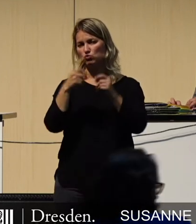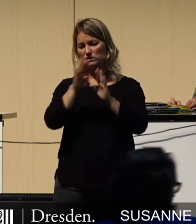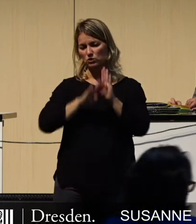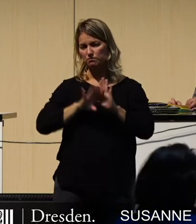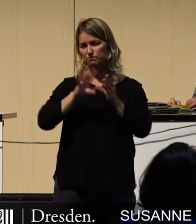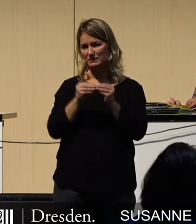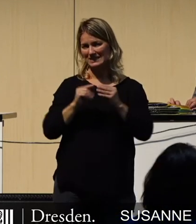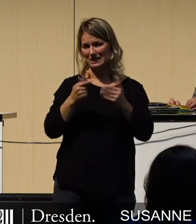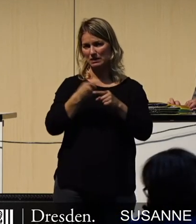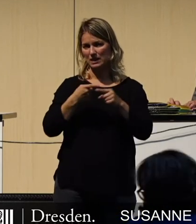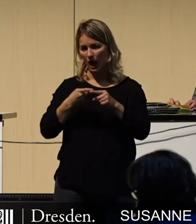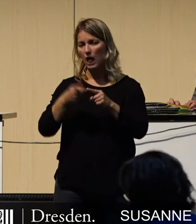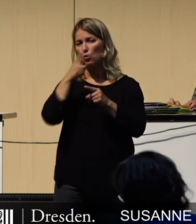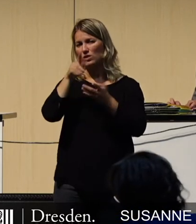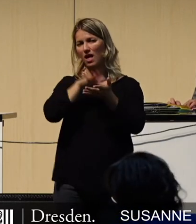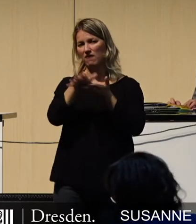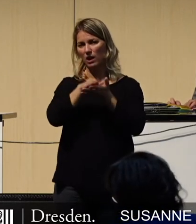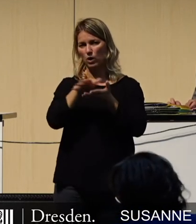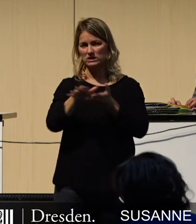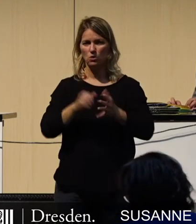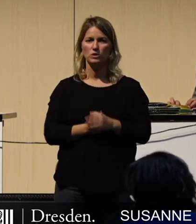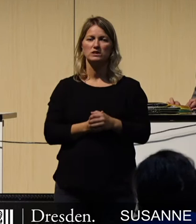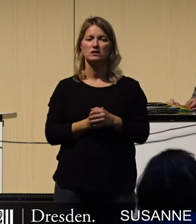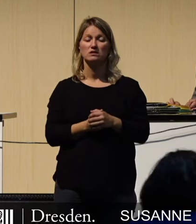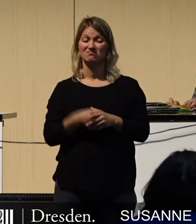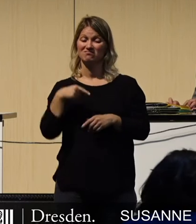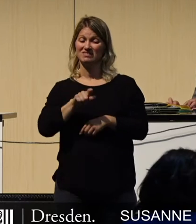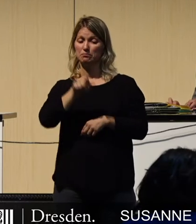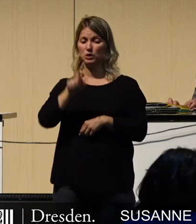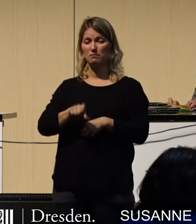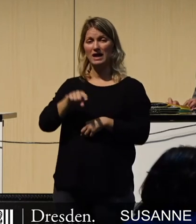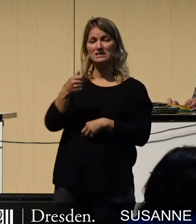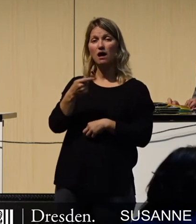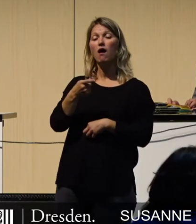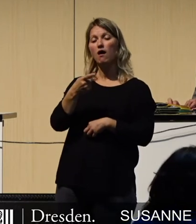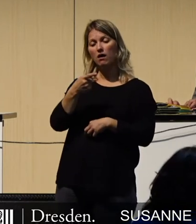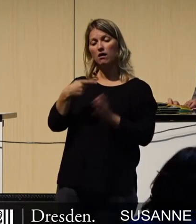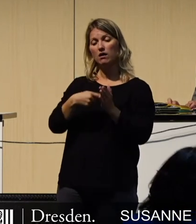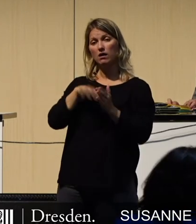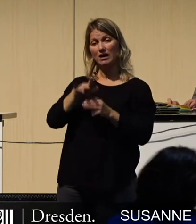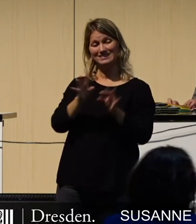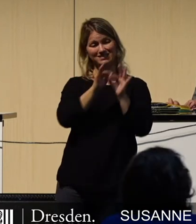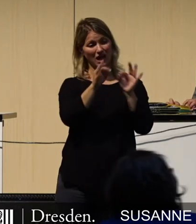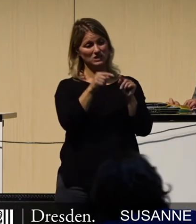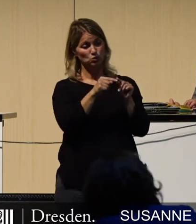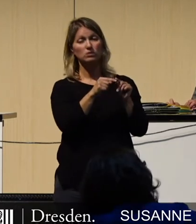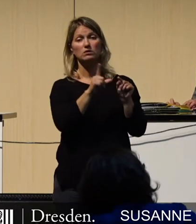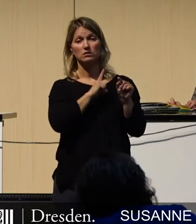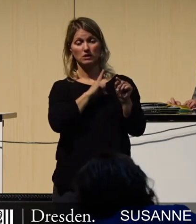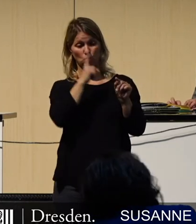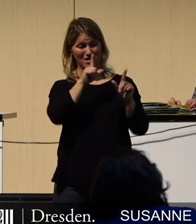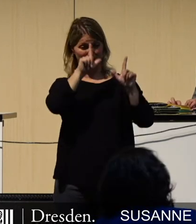und der Evaluation. Und dort wird der Bürgermeister aufgefordert, die Anwendung der Satzung zwei Jahre nach ihrem